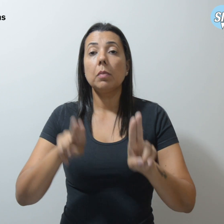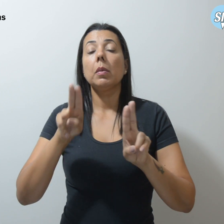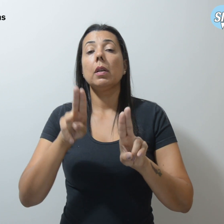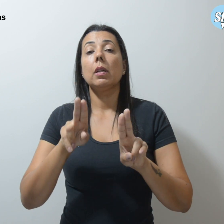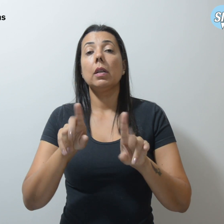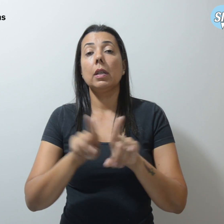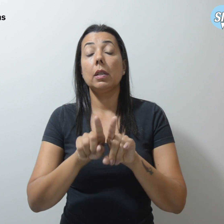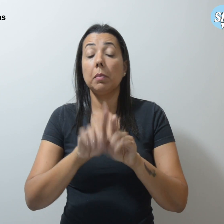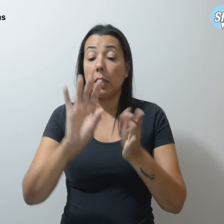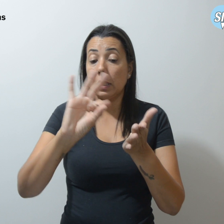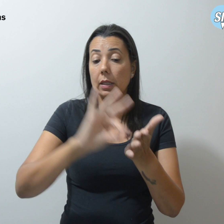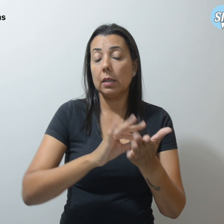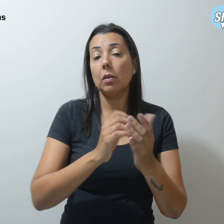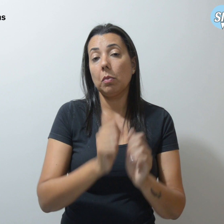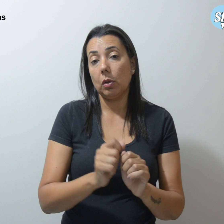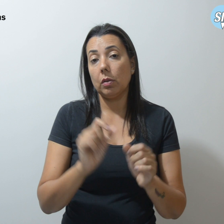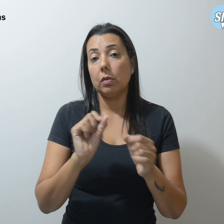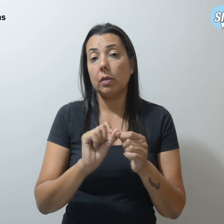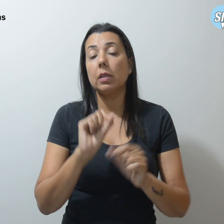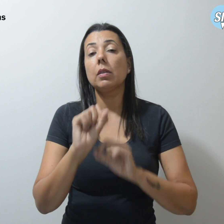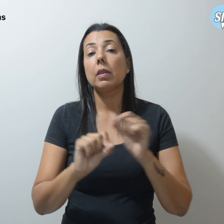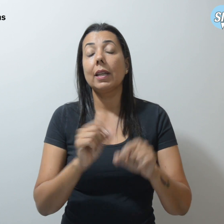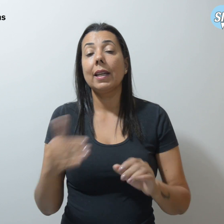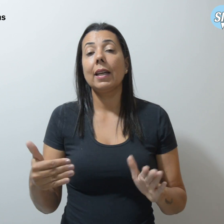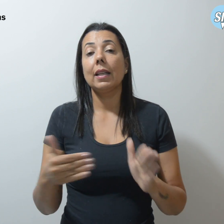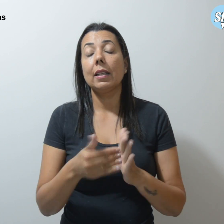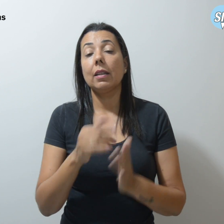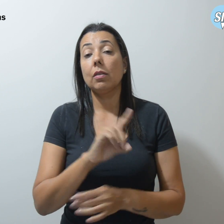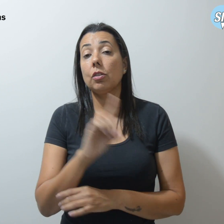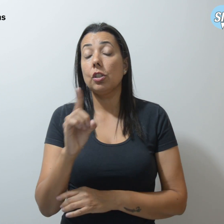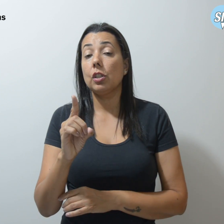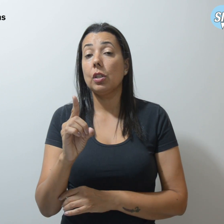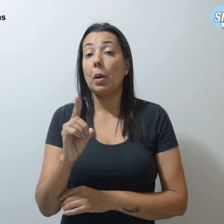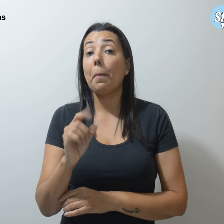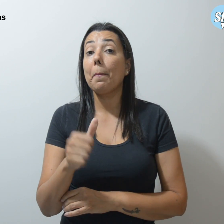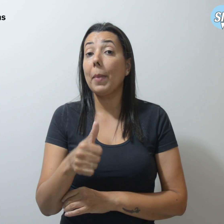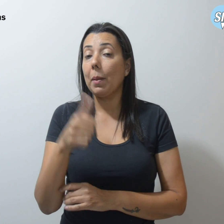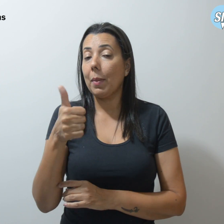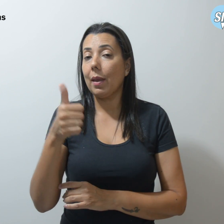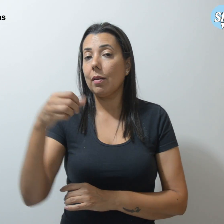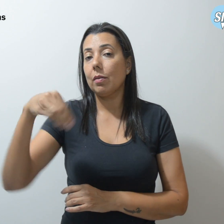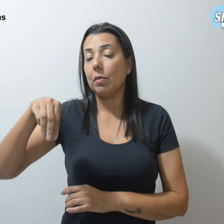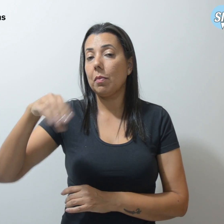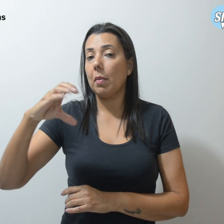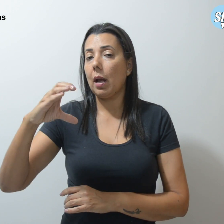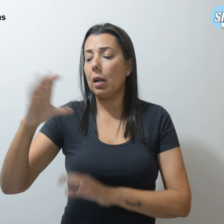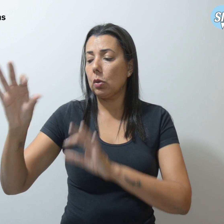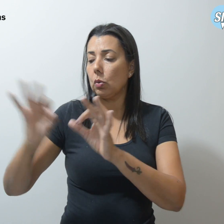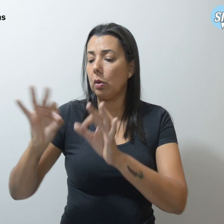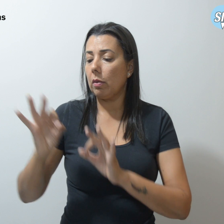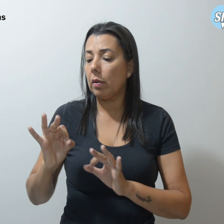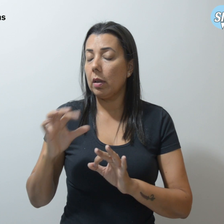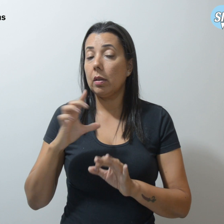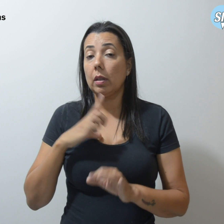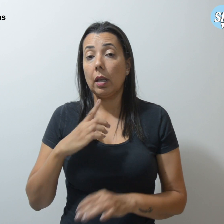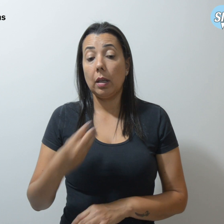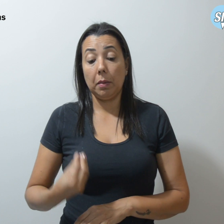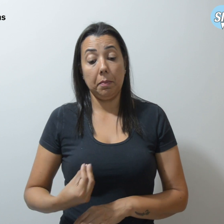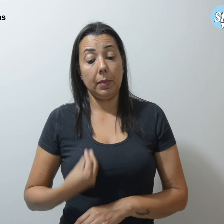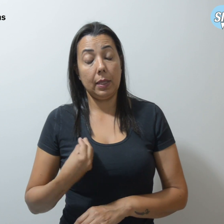inscrição pode ser feita até o dia 1º de março. O evento contará com apresentação